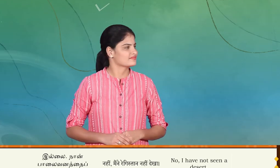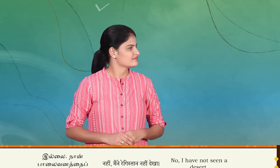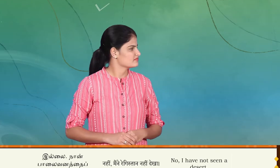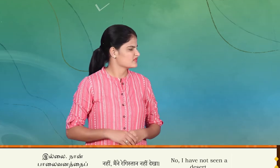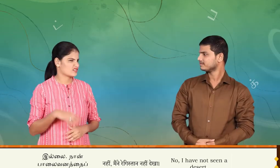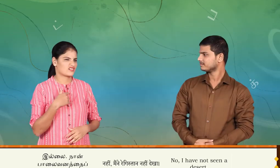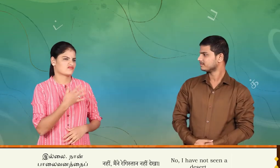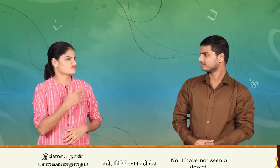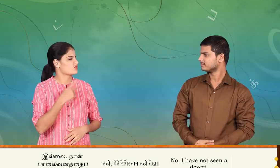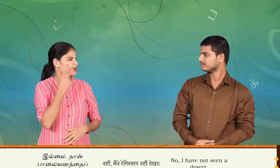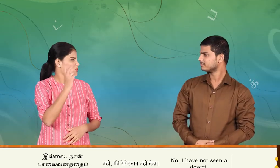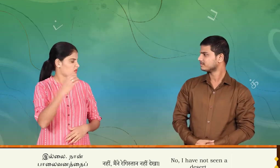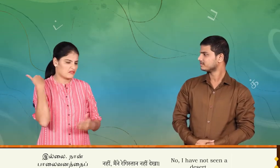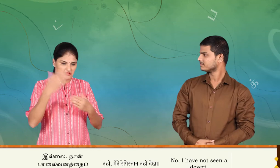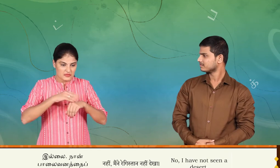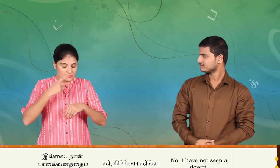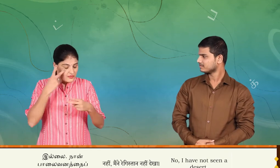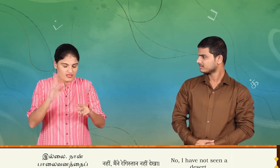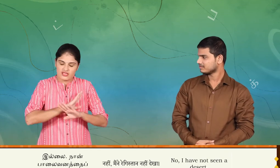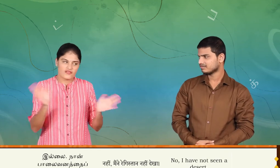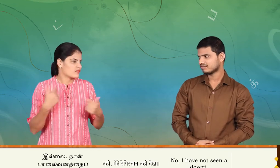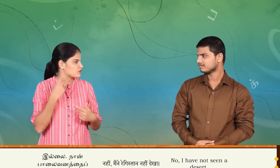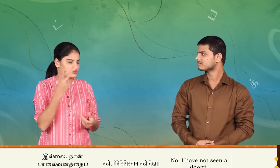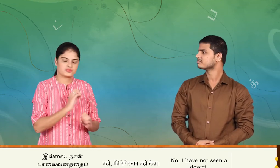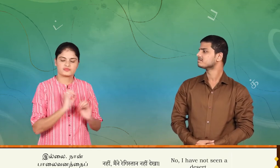இல்லை நான் பாலைவனத்தை பார்த்ததில்லை